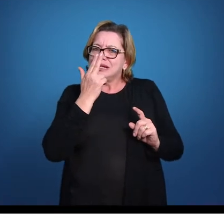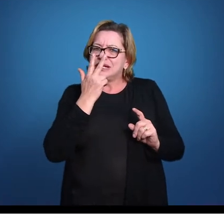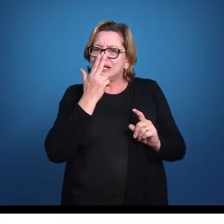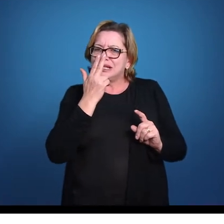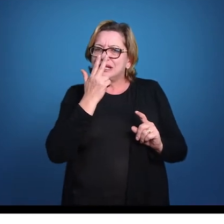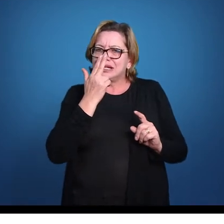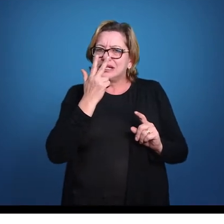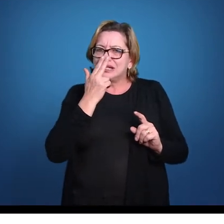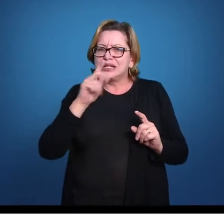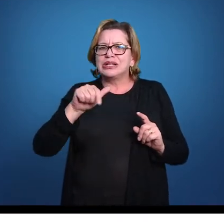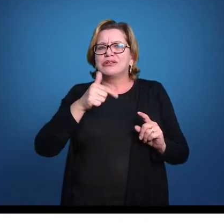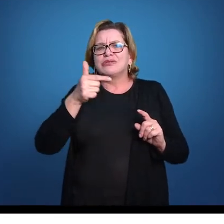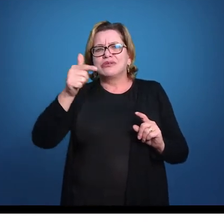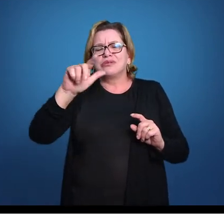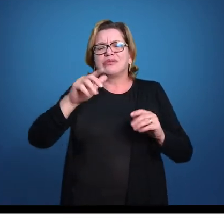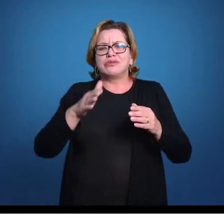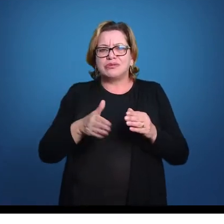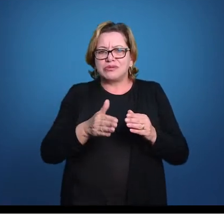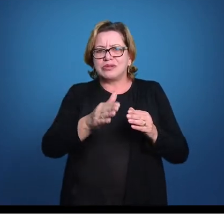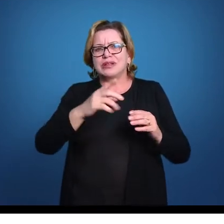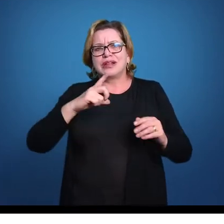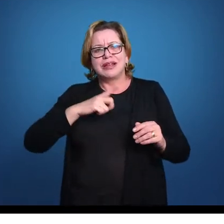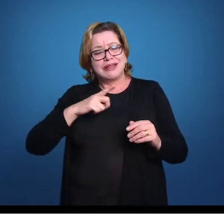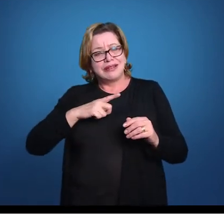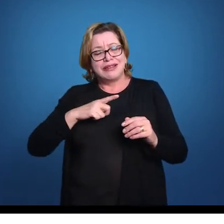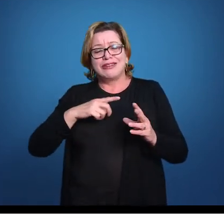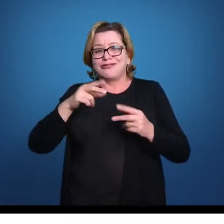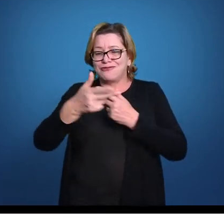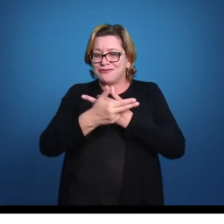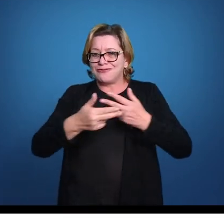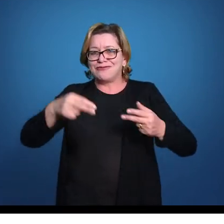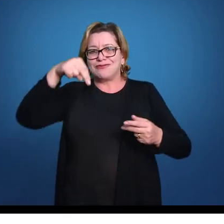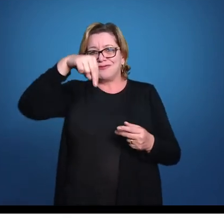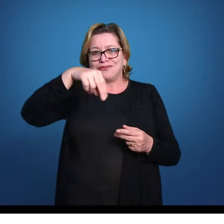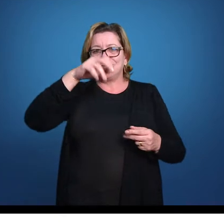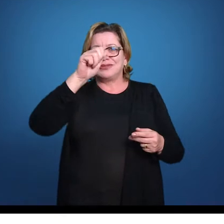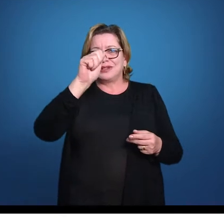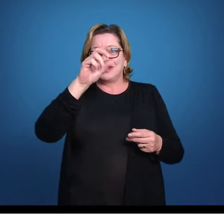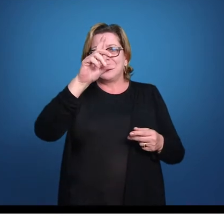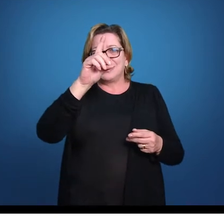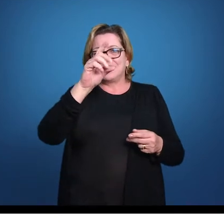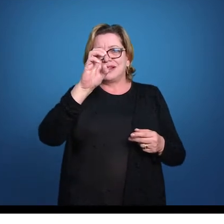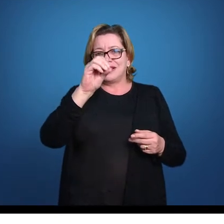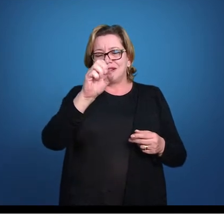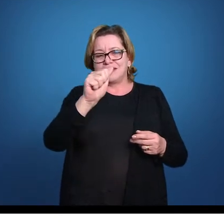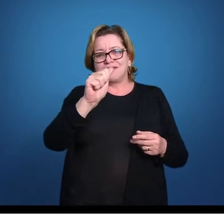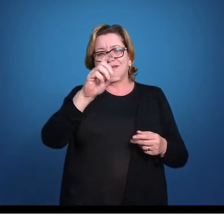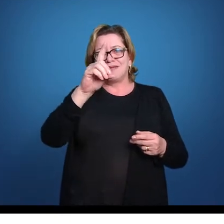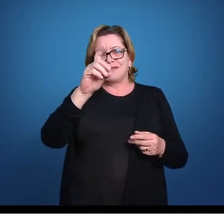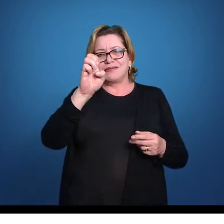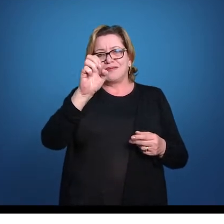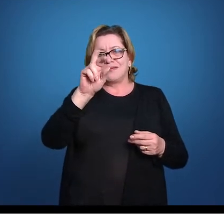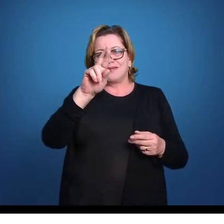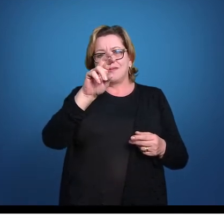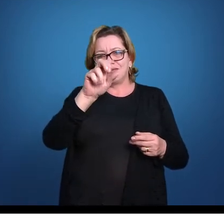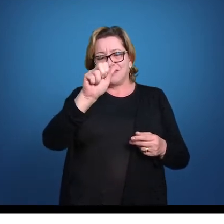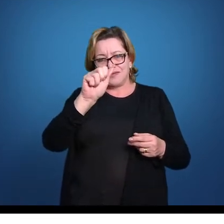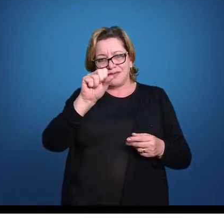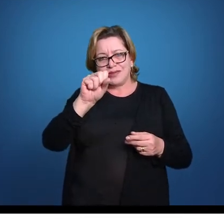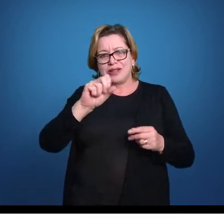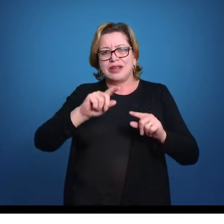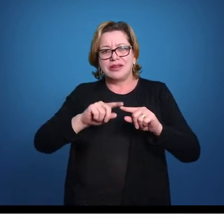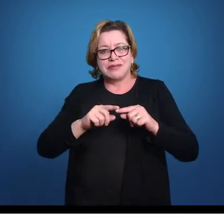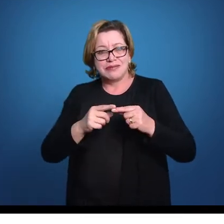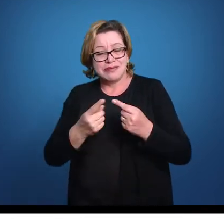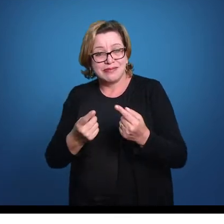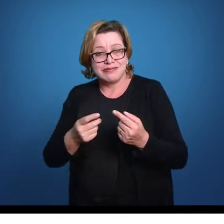outros peixes, né? Então eles têm todas aquelas nadadeiras, tem esse dimorfismo sexual aqui do clásper e as raias já são animais